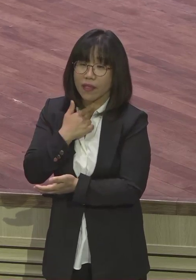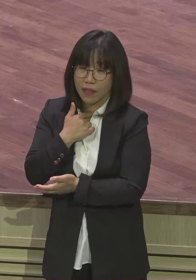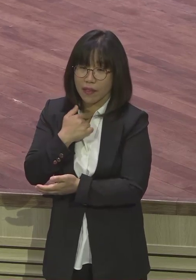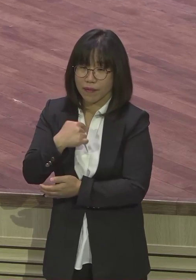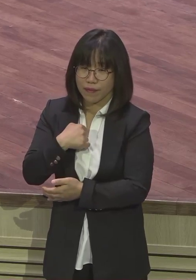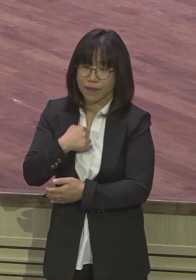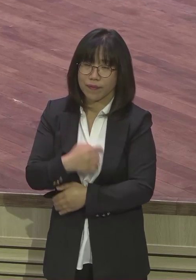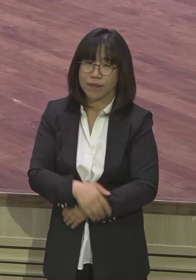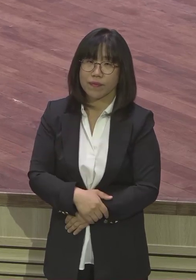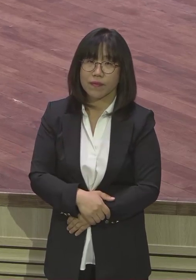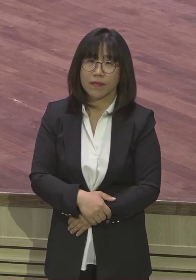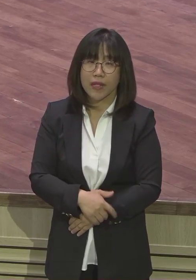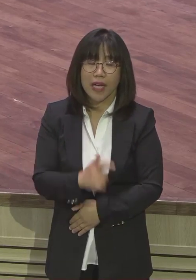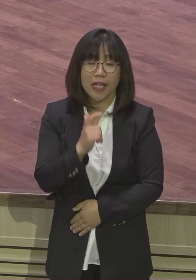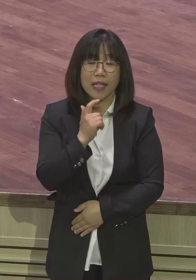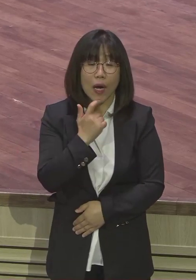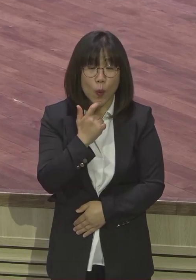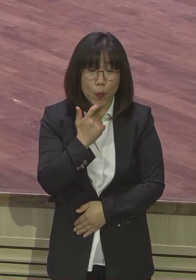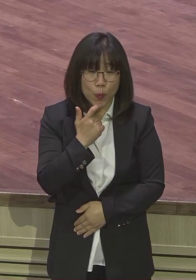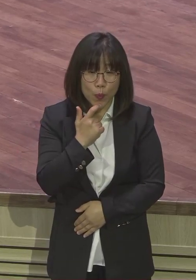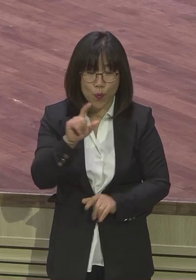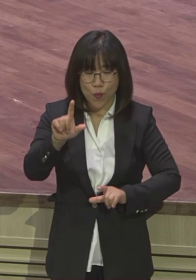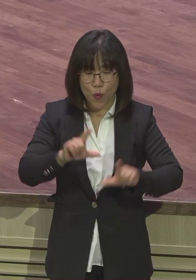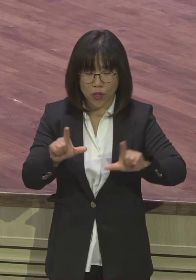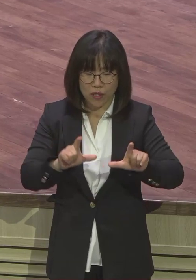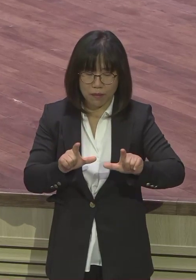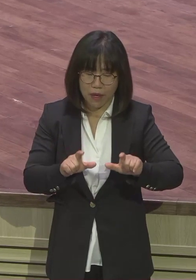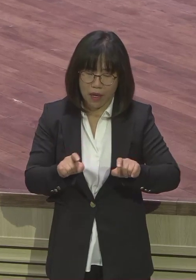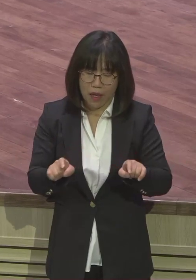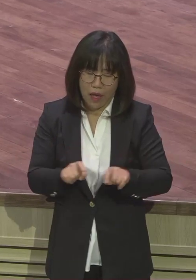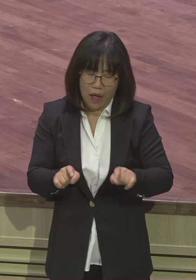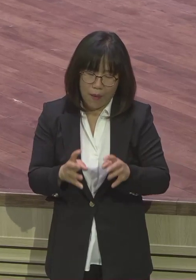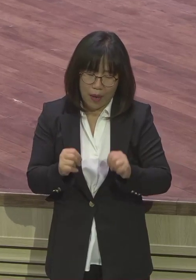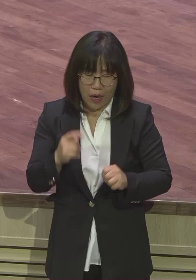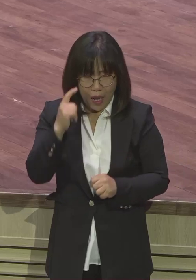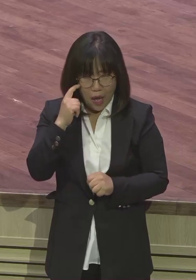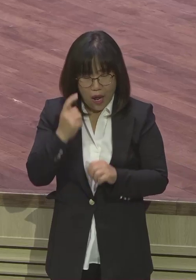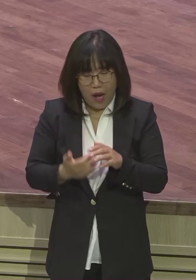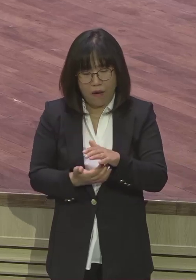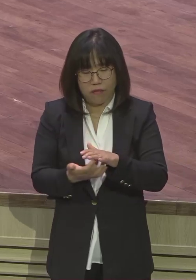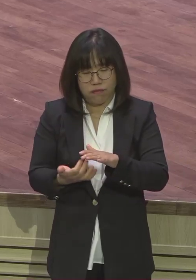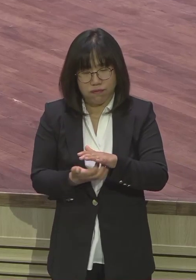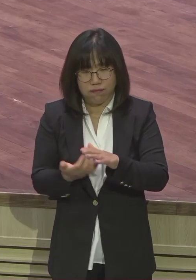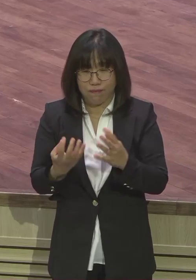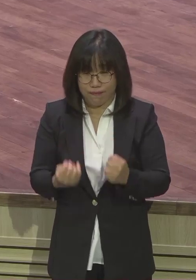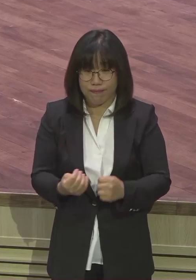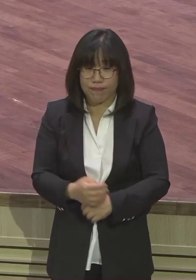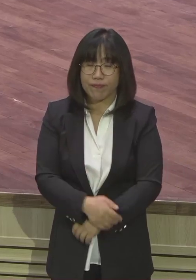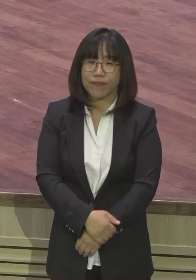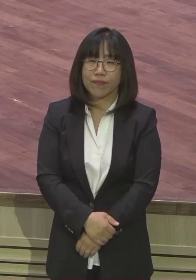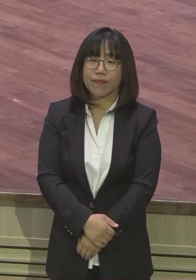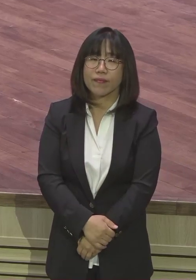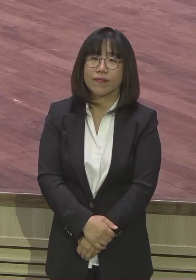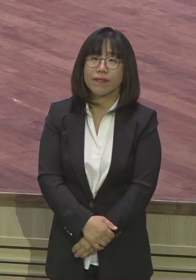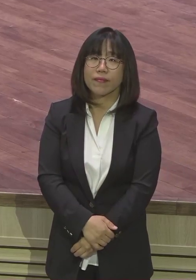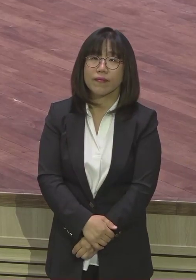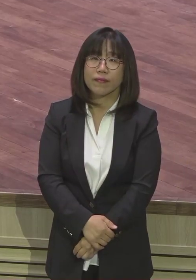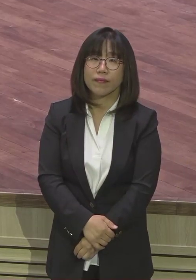야곱이 그랬잖아요 하 잔머리 굴려고 여러분요 하나님은 여러분을